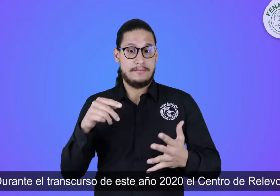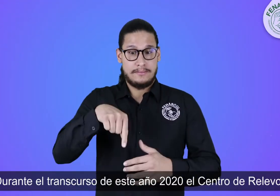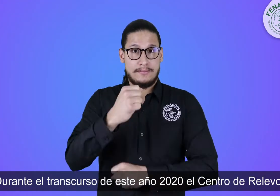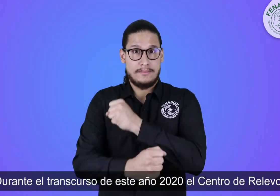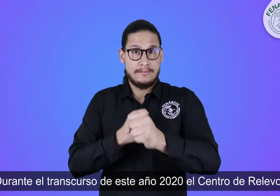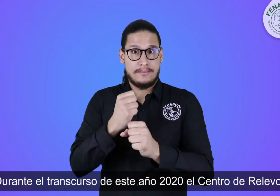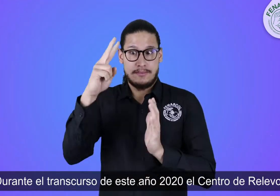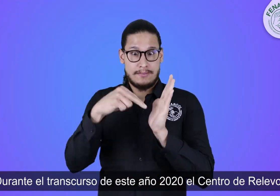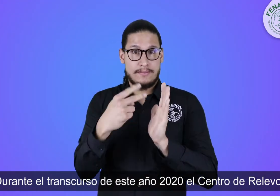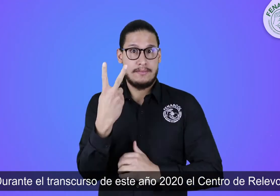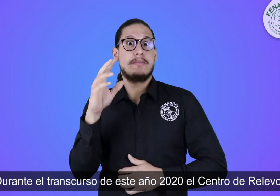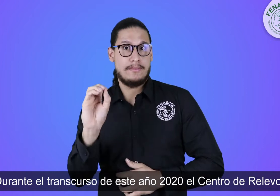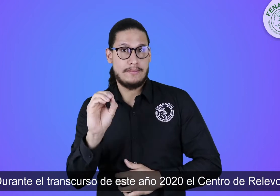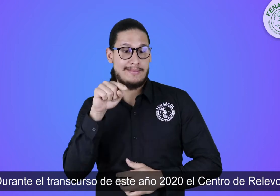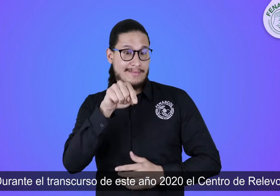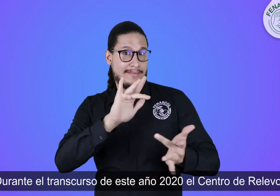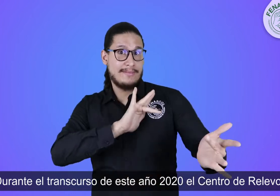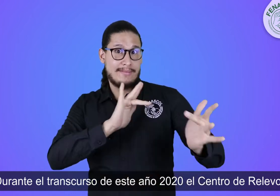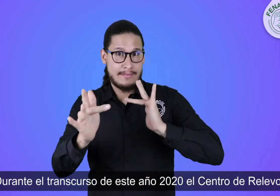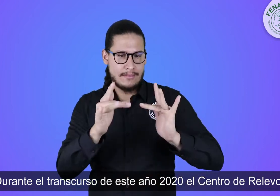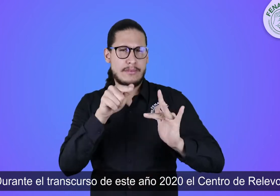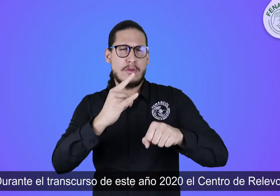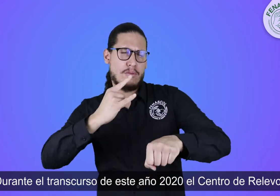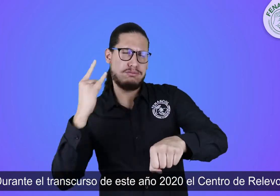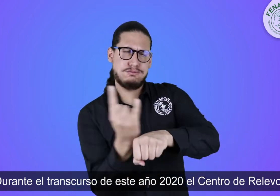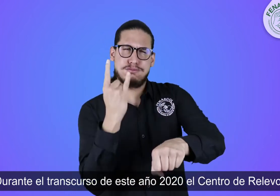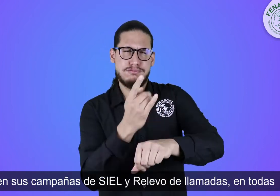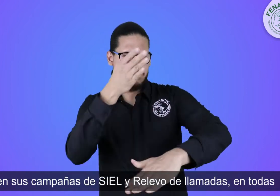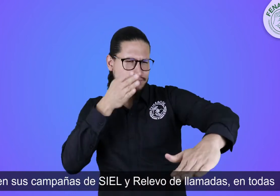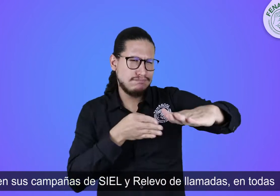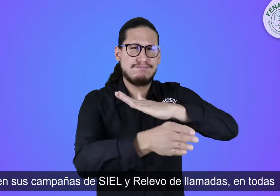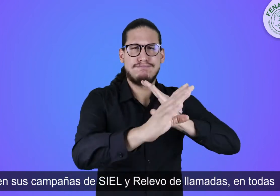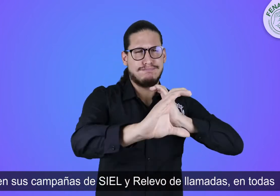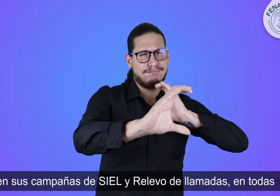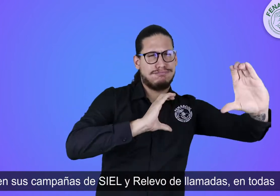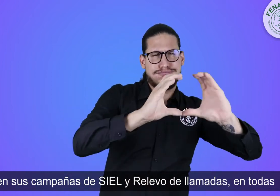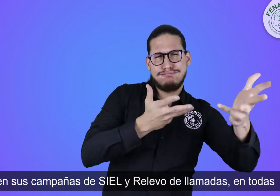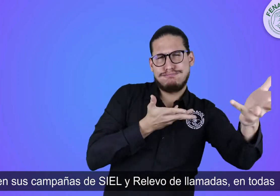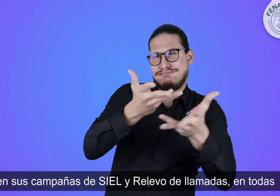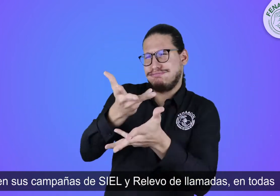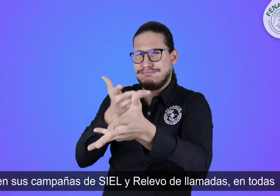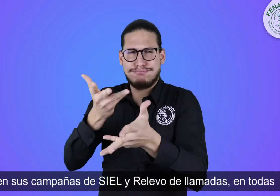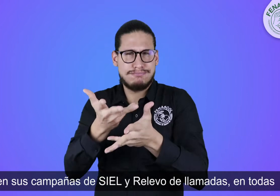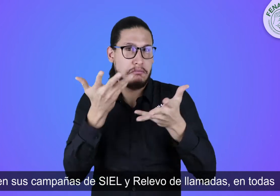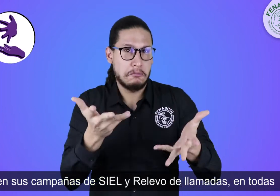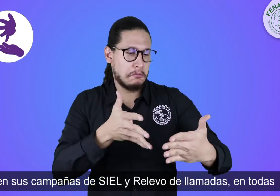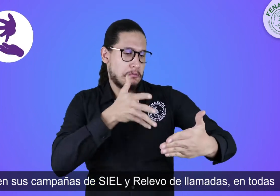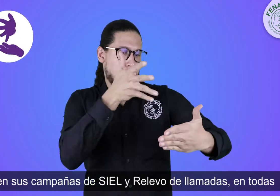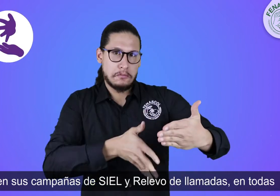transcurso de este año 2020 el centro de relevo en sus campañas de Ciel y relevo de llamadas en